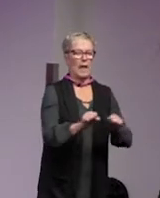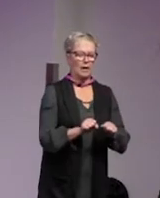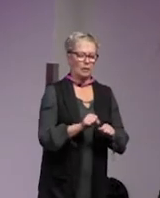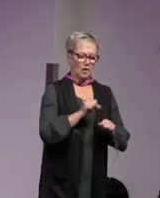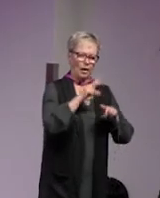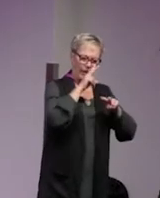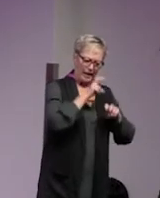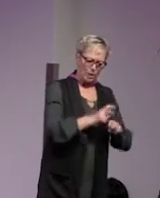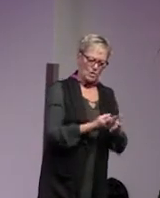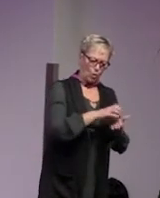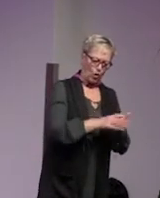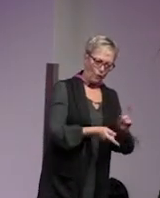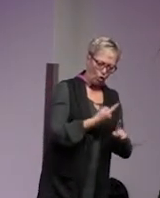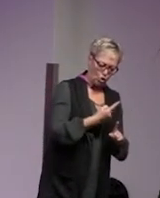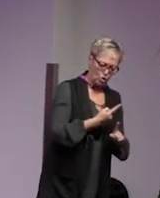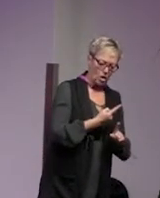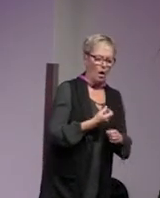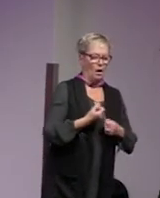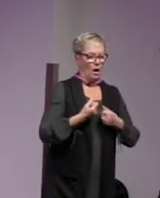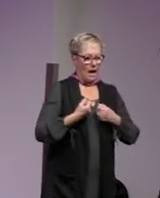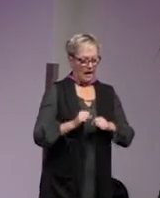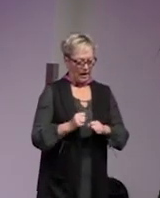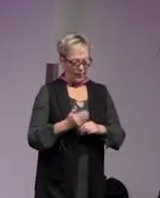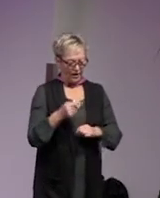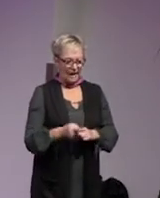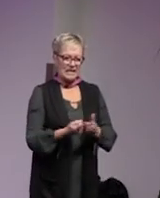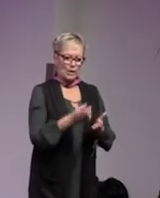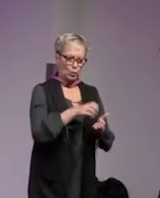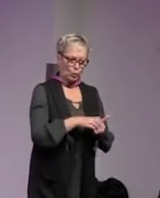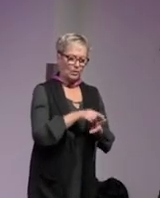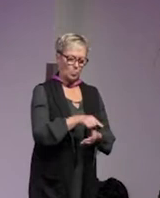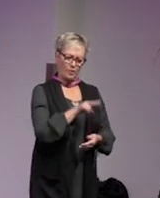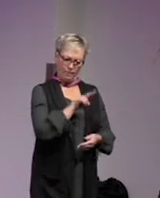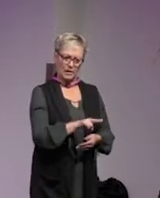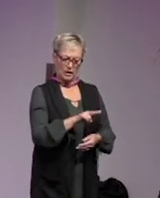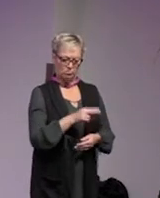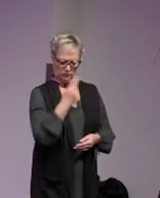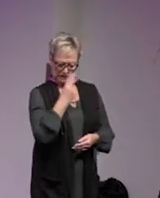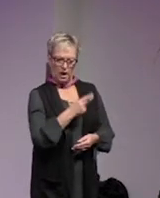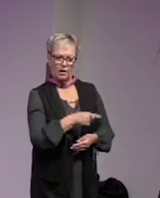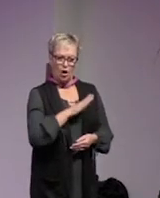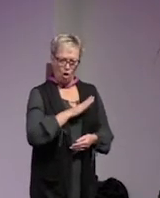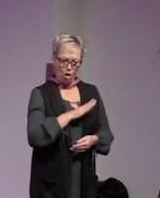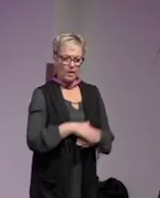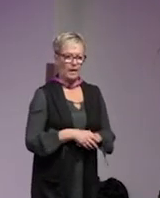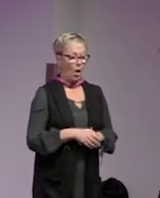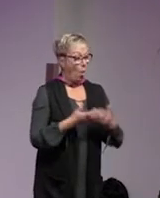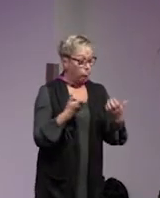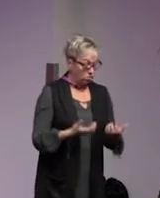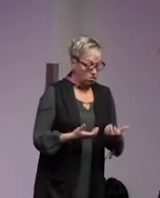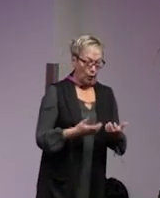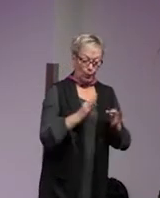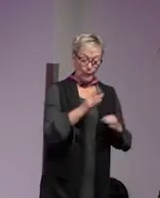situationen först agera utefter den situation som ni de facto finner att ni har vet ni inte